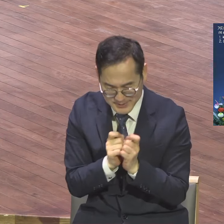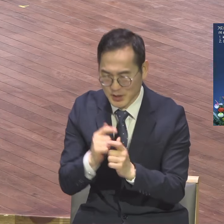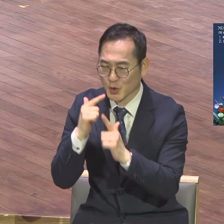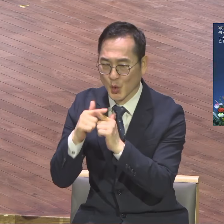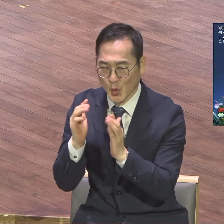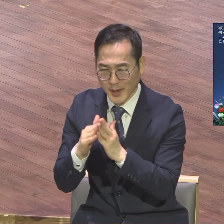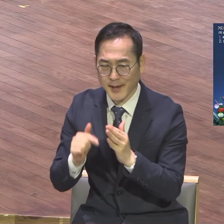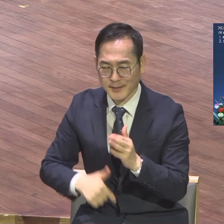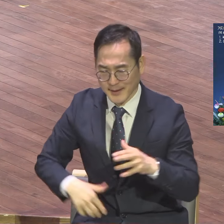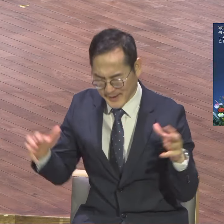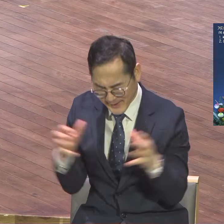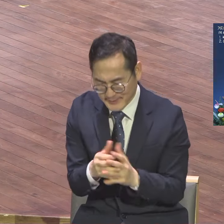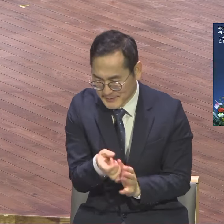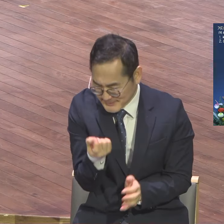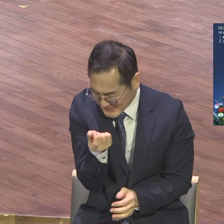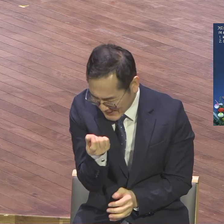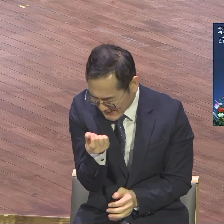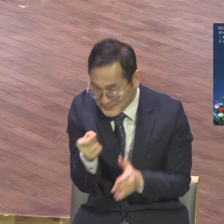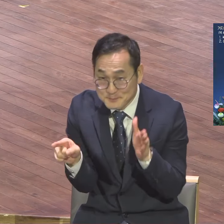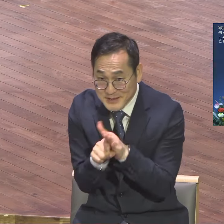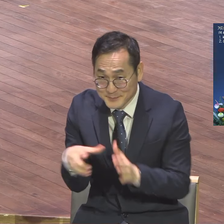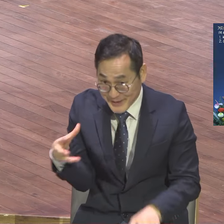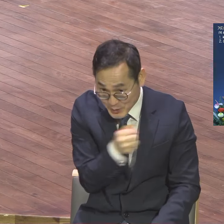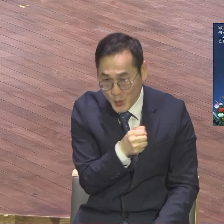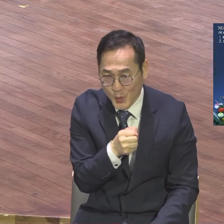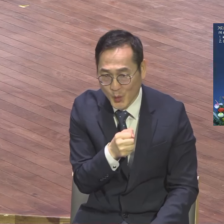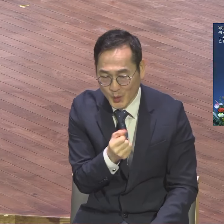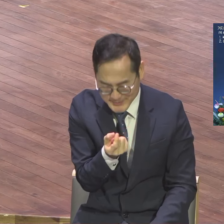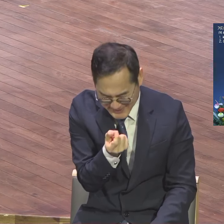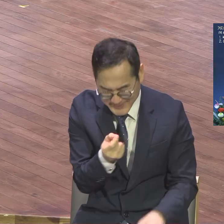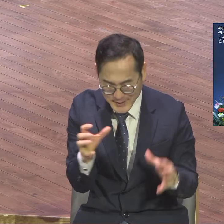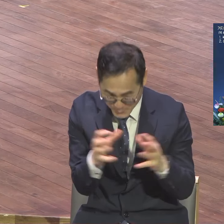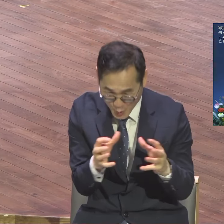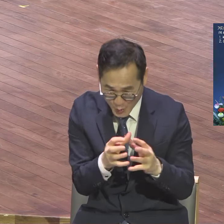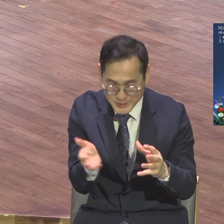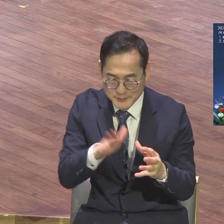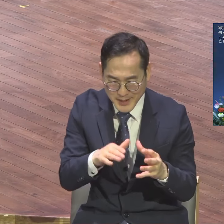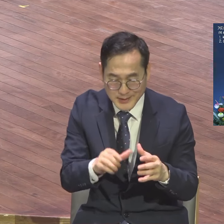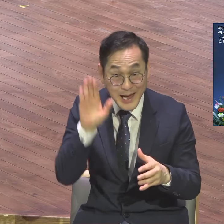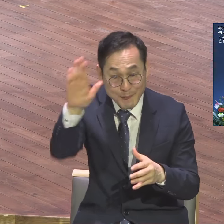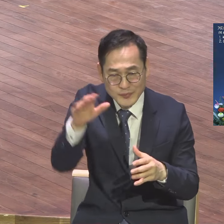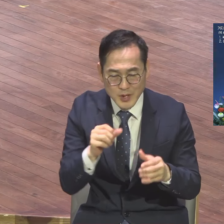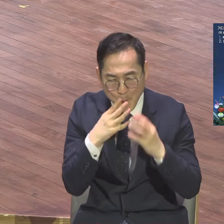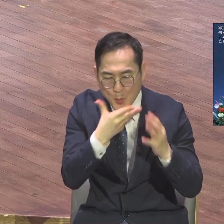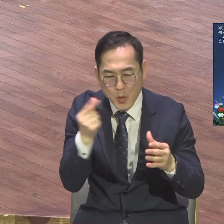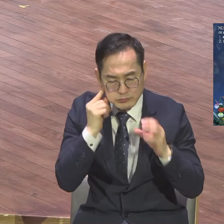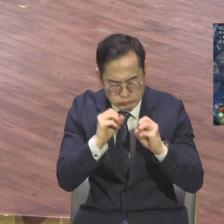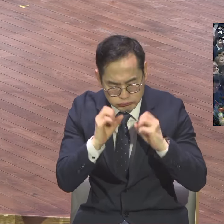개다시 비전을 가지고 영육관에 장박탈을 엮여 나가는 이런 체험이 있기를 제문으로 축복합니다